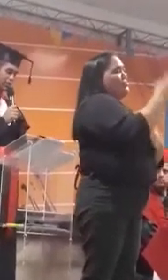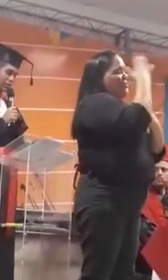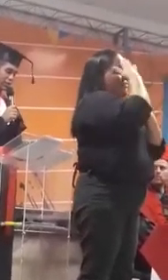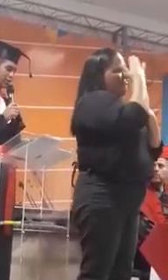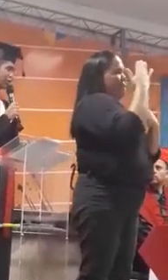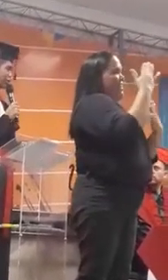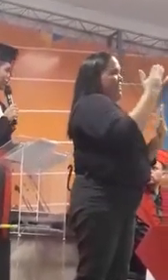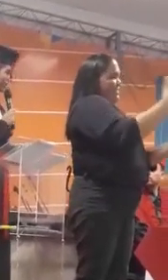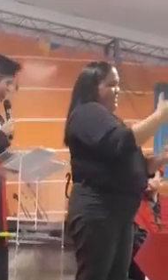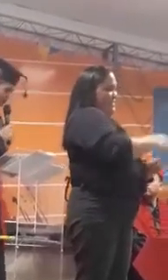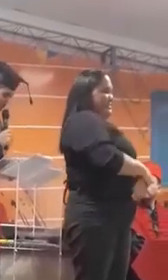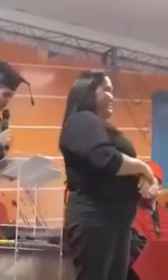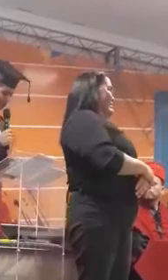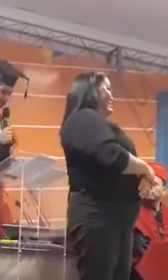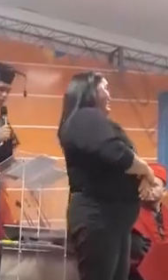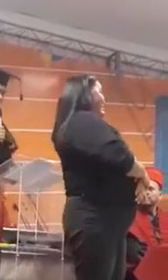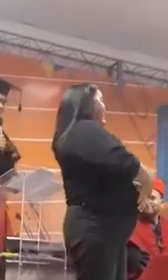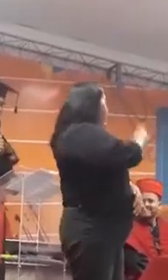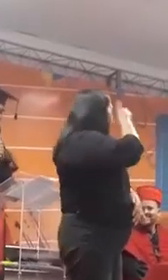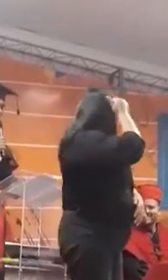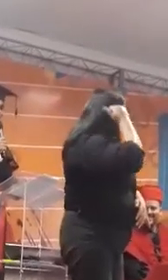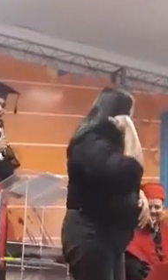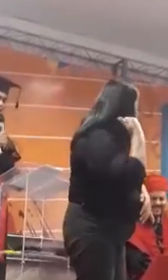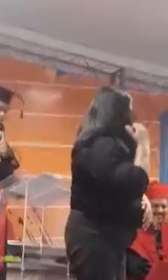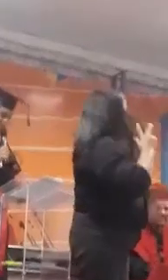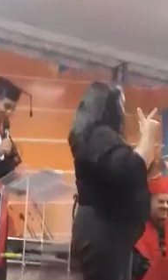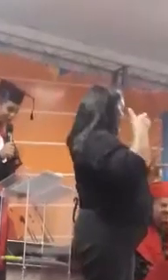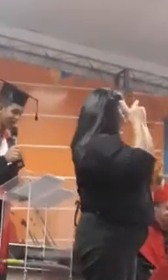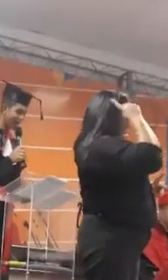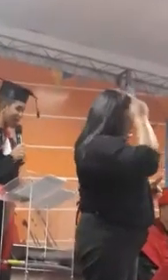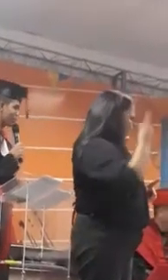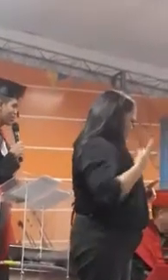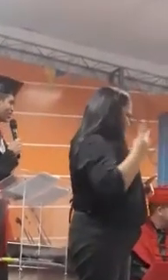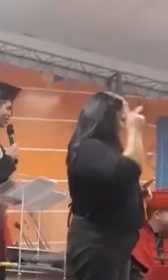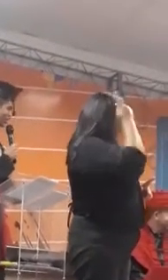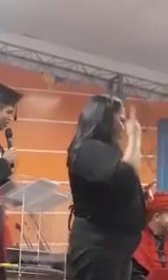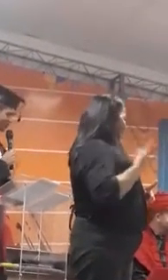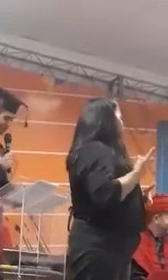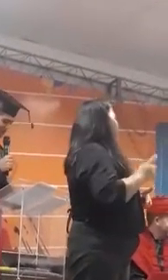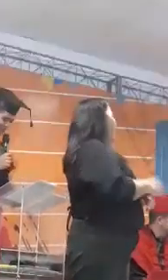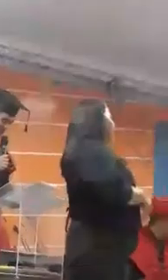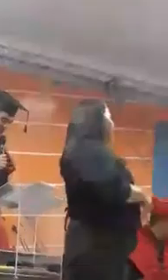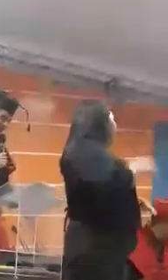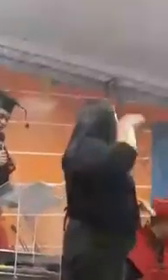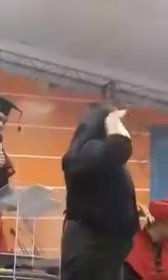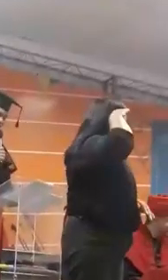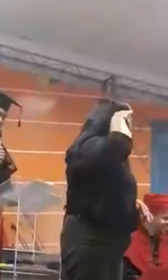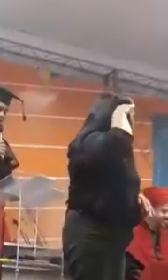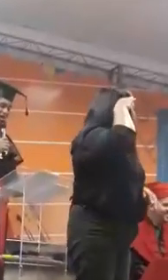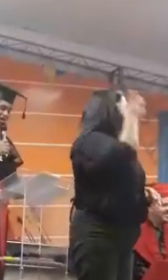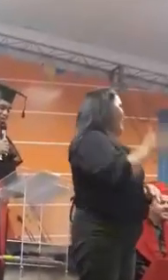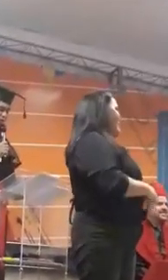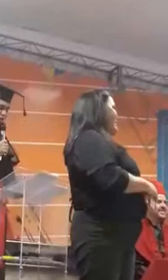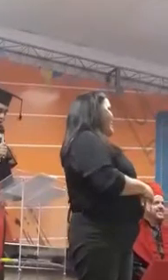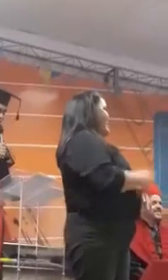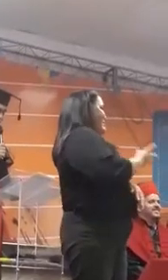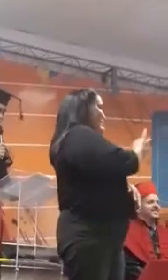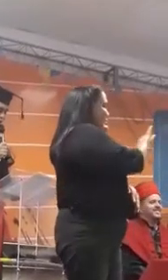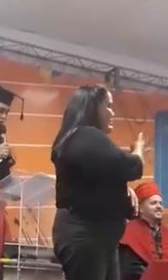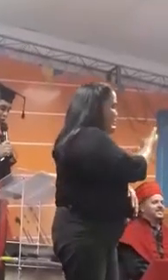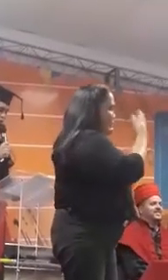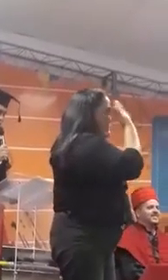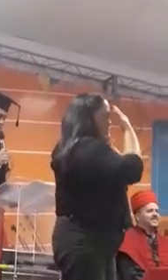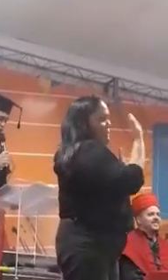Eita, Camila e Dejane Cléde. Nossos gestores. Que missão vocês tiveram, hein? Nós agradecemos a